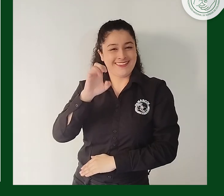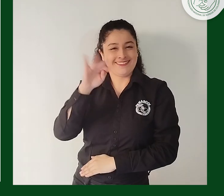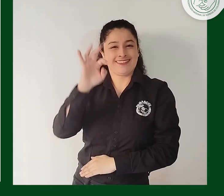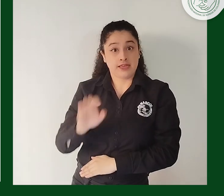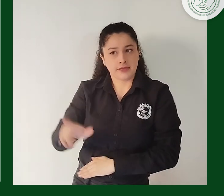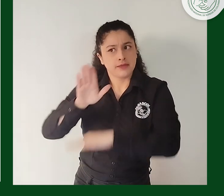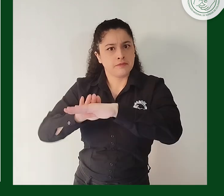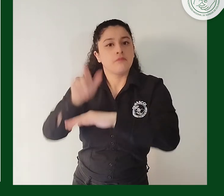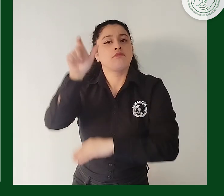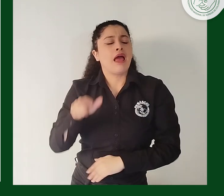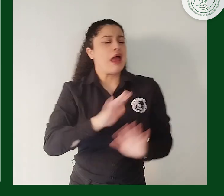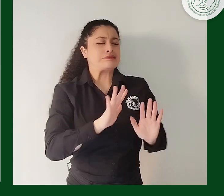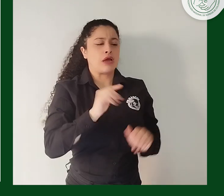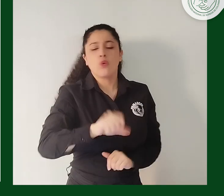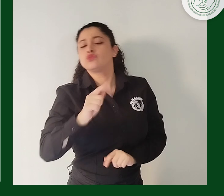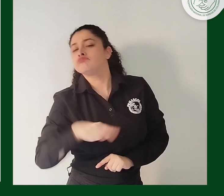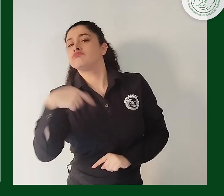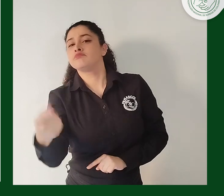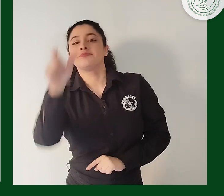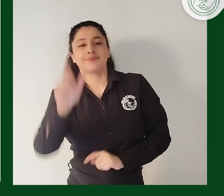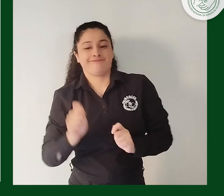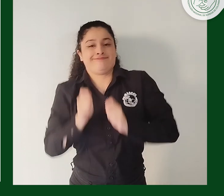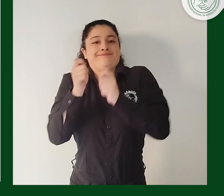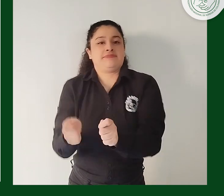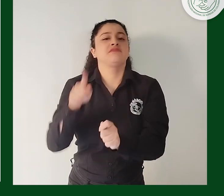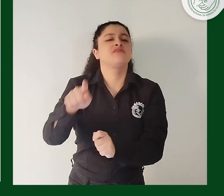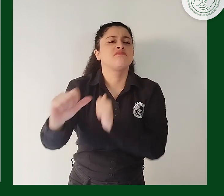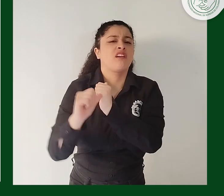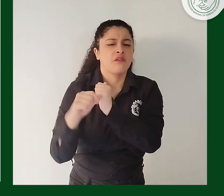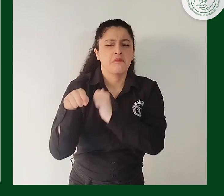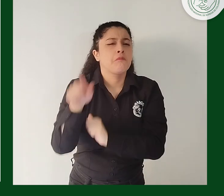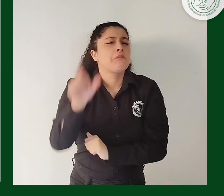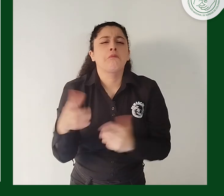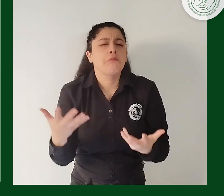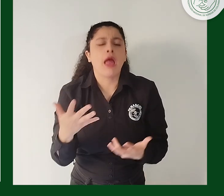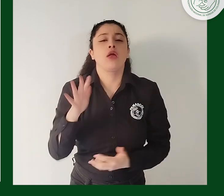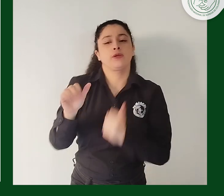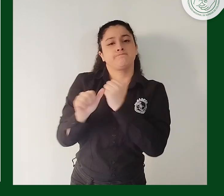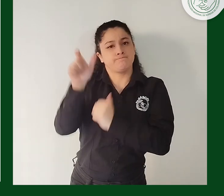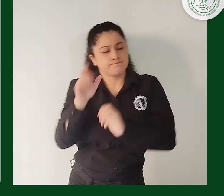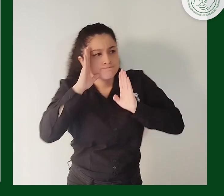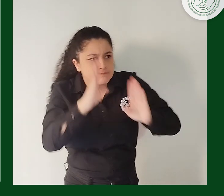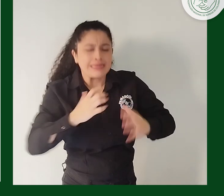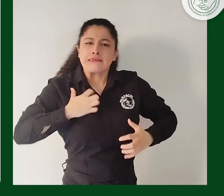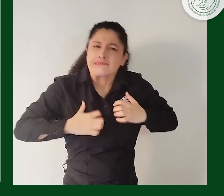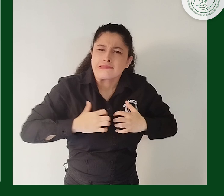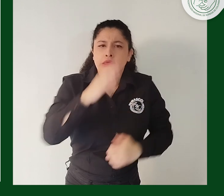quien designó a un miembro de su equipo de trabajo para revisar las inquietudes que siguieron alrededor del proyecto final